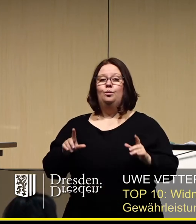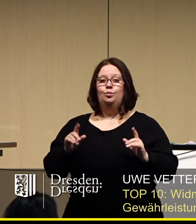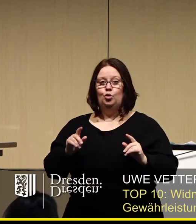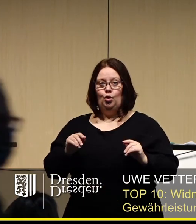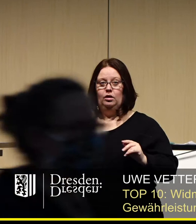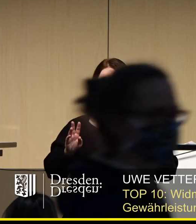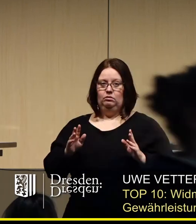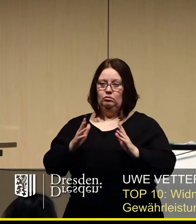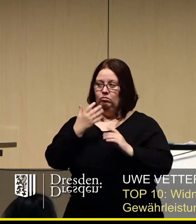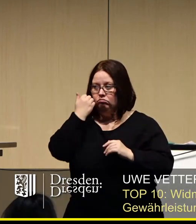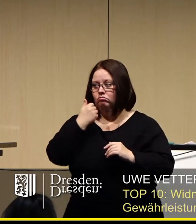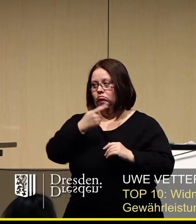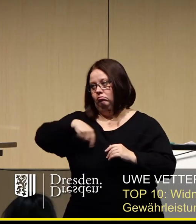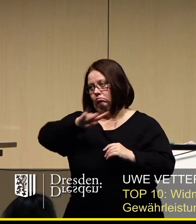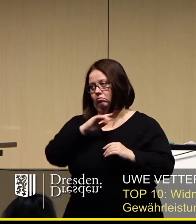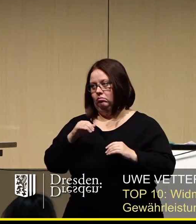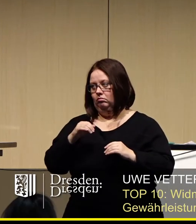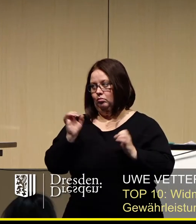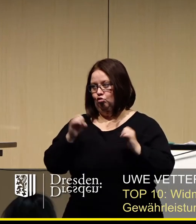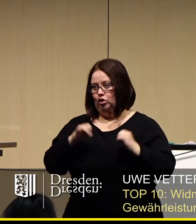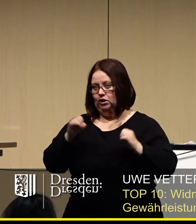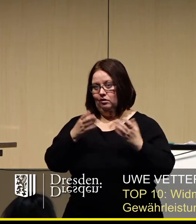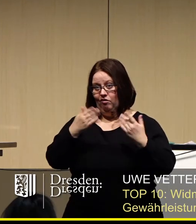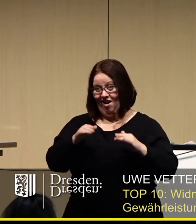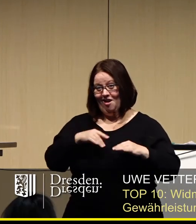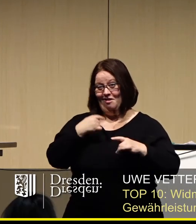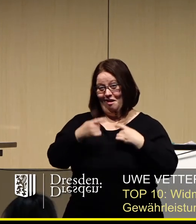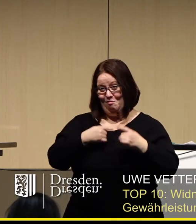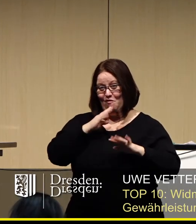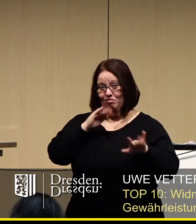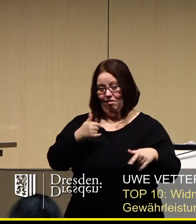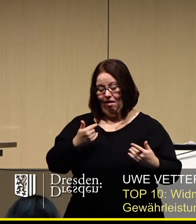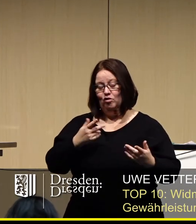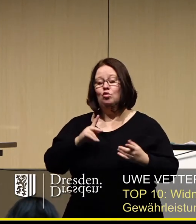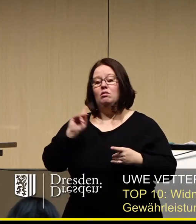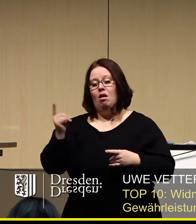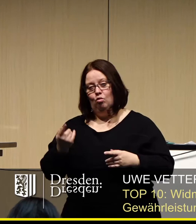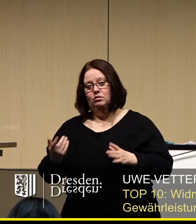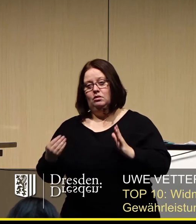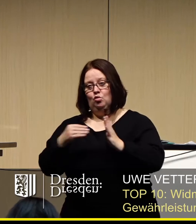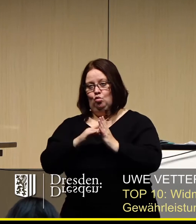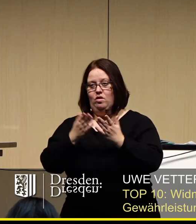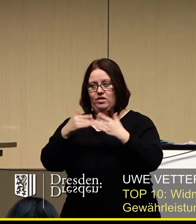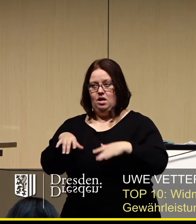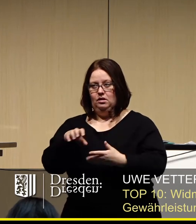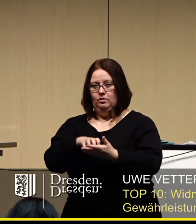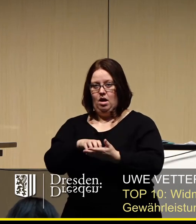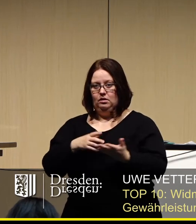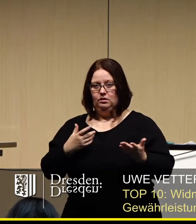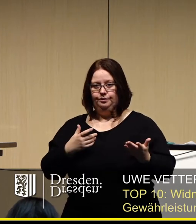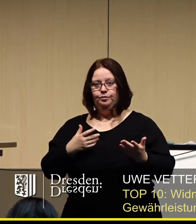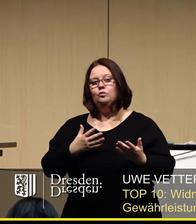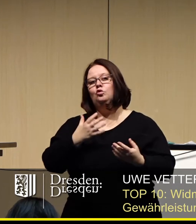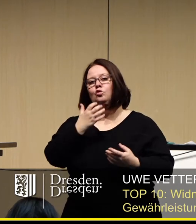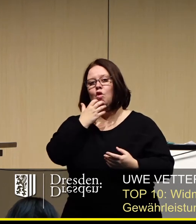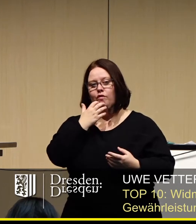lassen Sie uns beschließen, dass nicht nur Weihnachten stattfinden soll, sondern auch die dazugehörigen Weihnachtsmärkte. Und